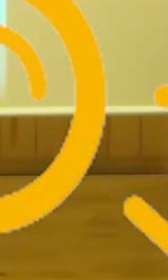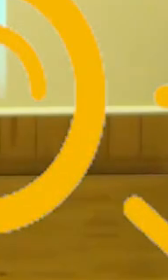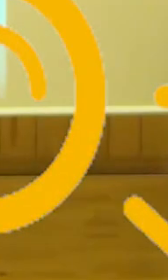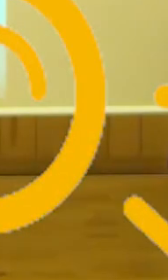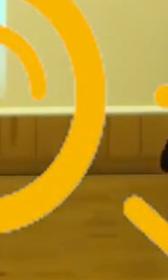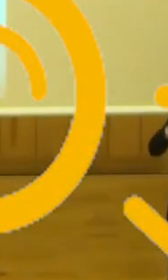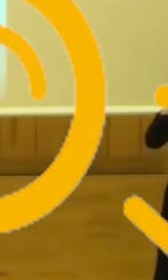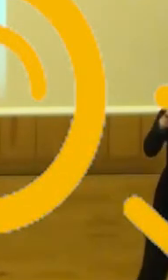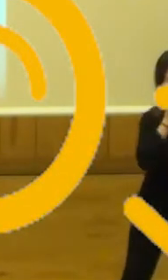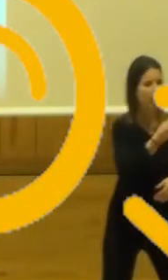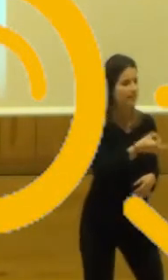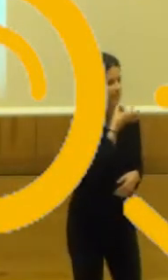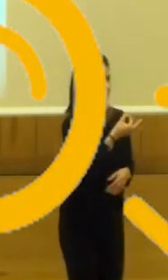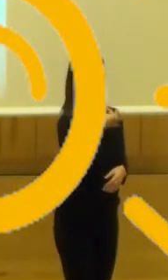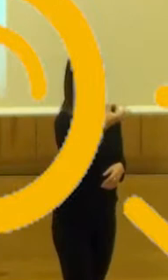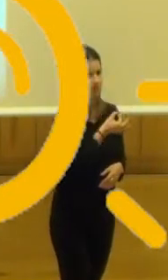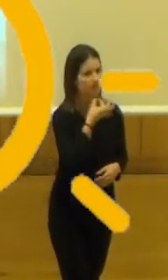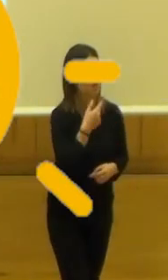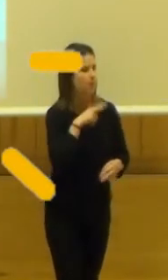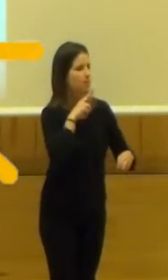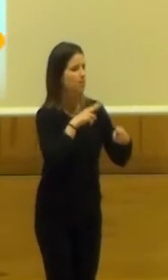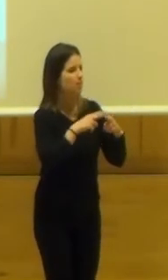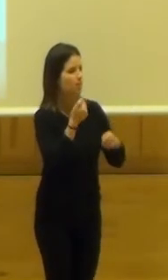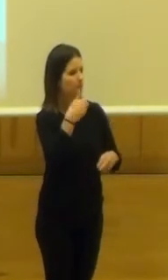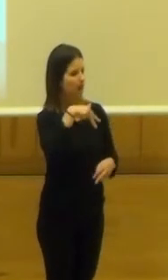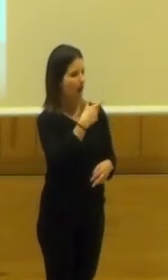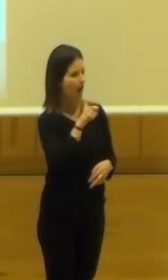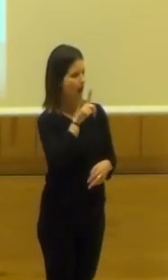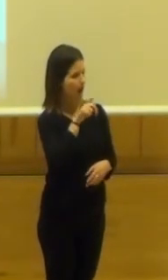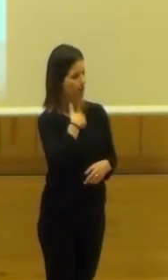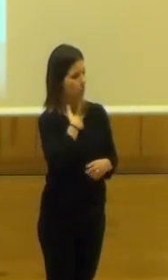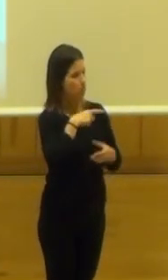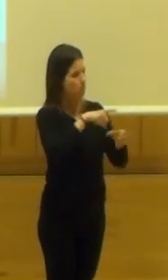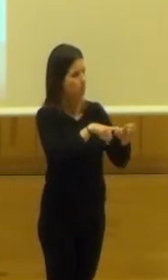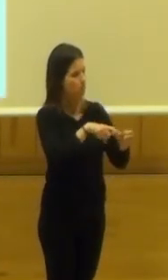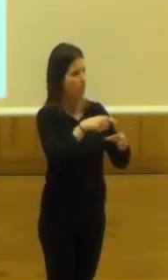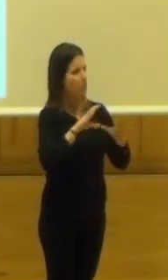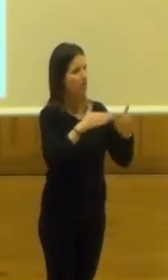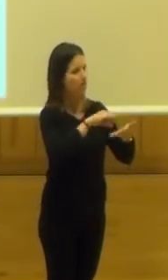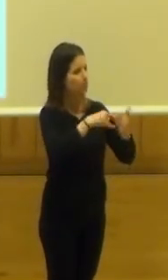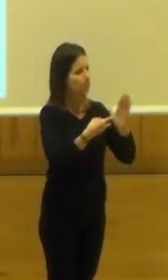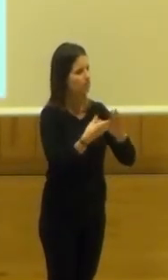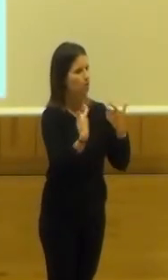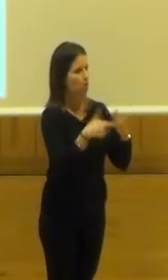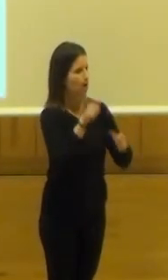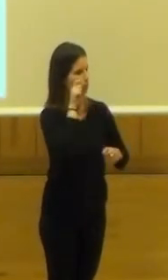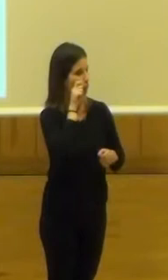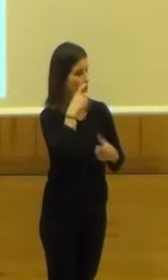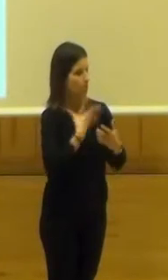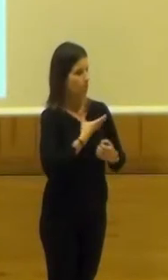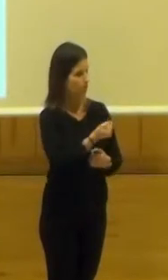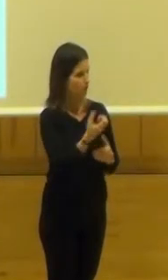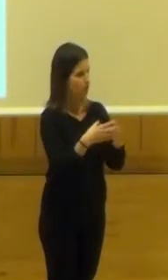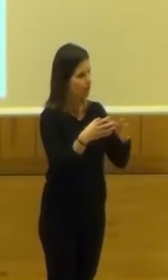Hola, buenas tardes. Mi nombre es Ángel González, yo soy miembro del equipo técnico del área de turismo del Ayuntamiento de Granada